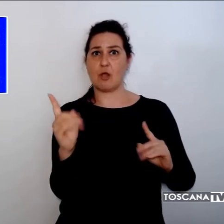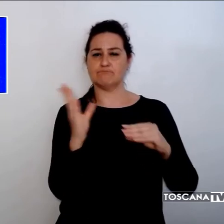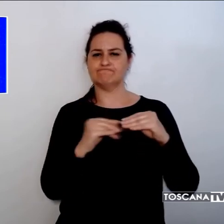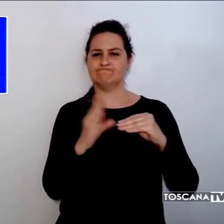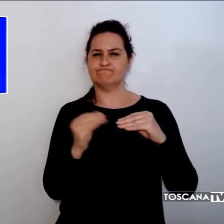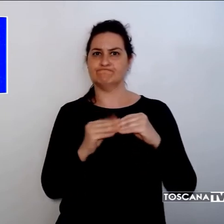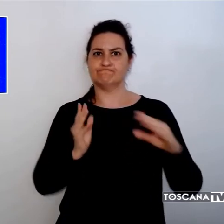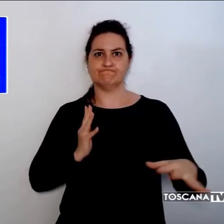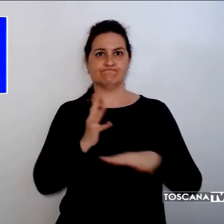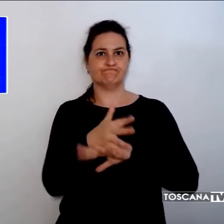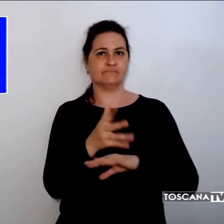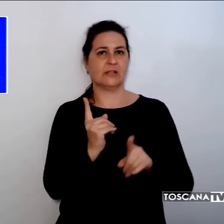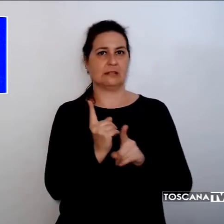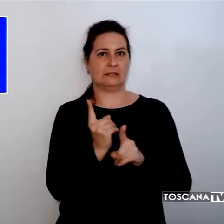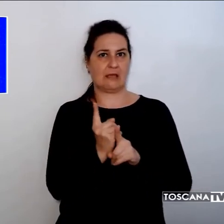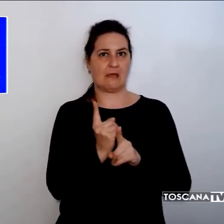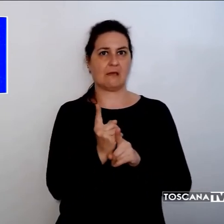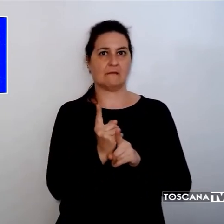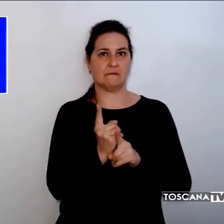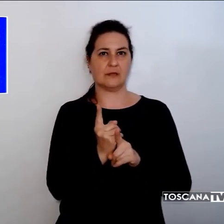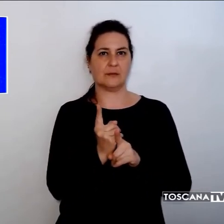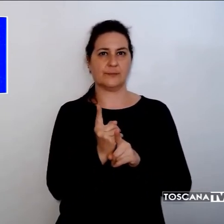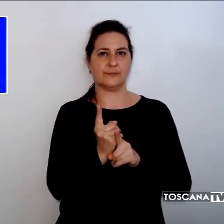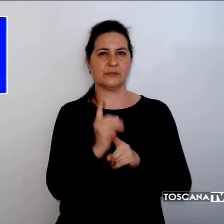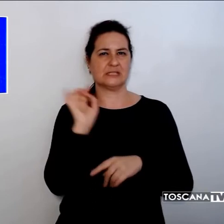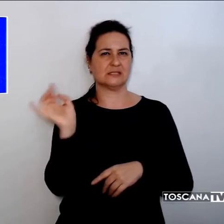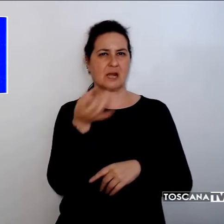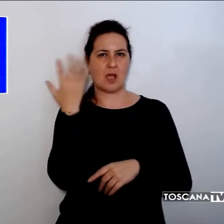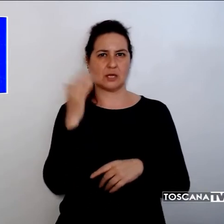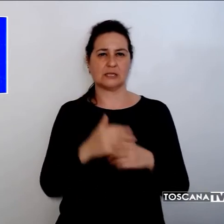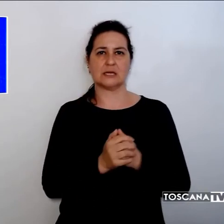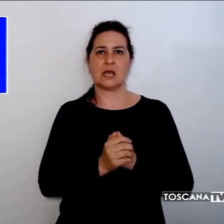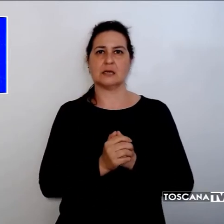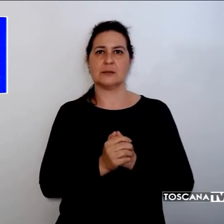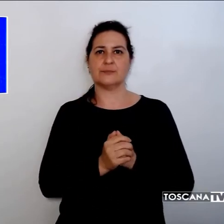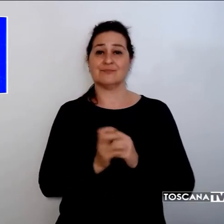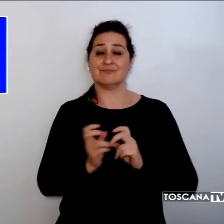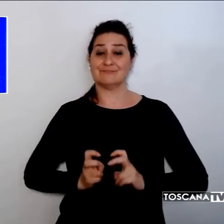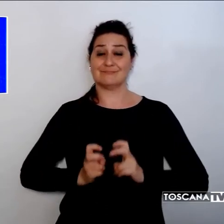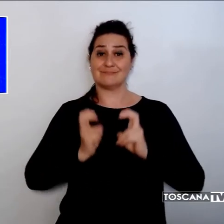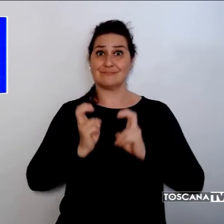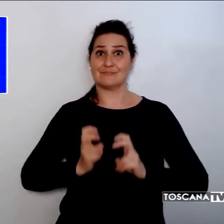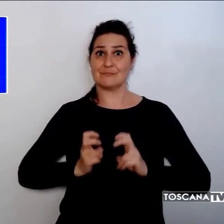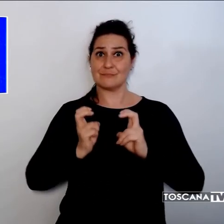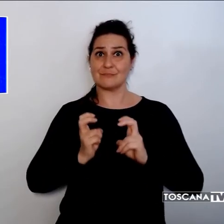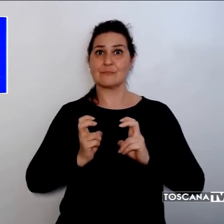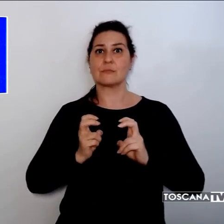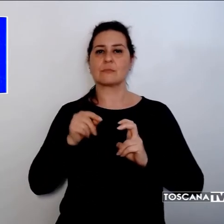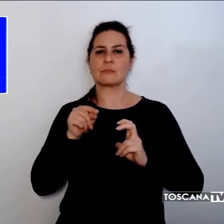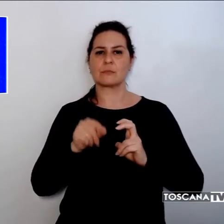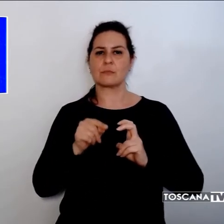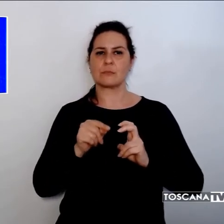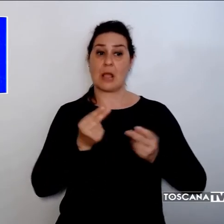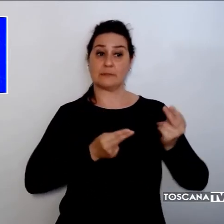manutenzione straordinaria. La riapertura dell'impianto di risalita ha fatto sapere l'amministrazione